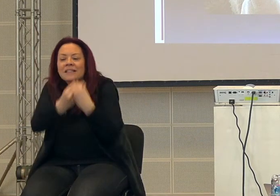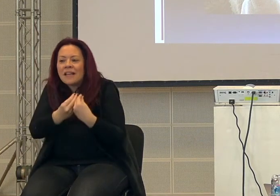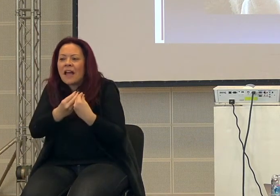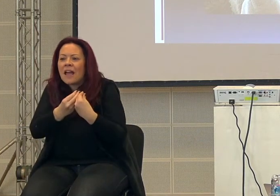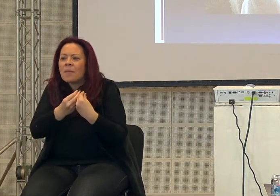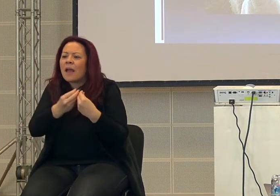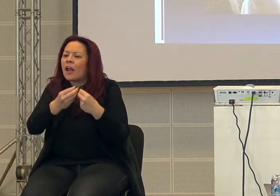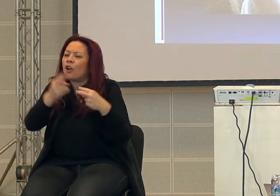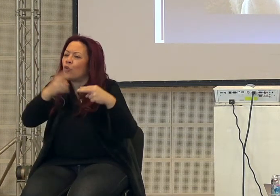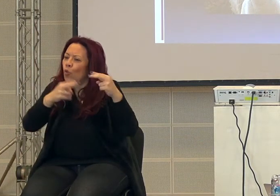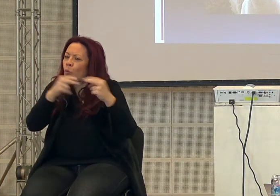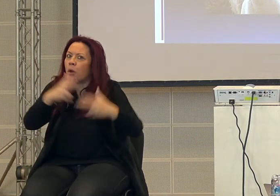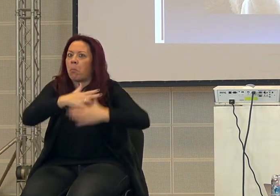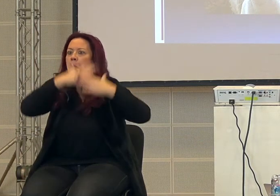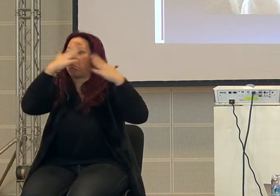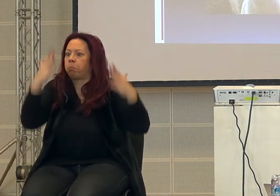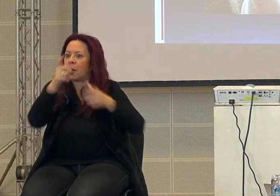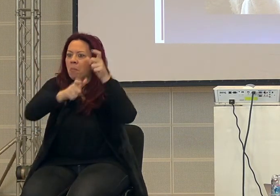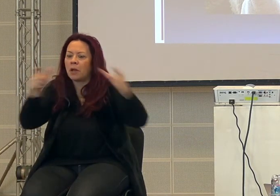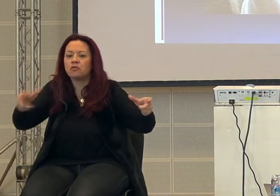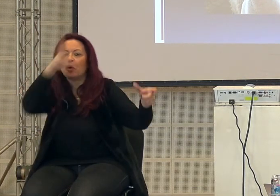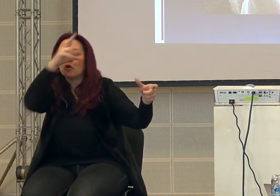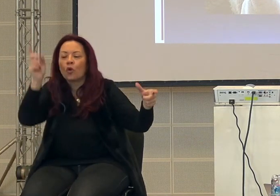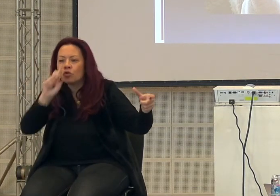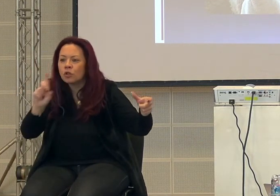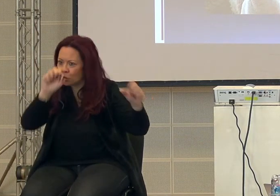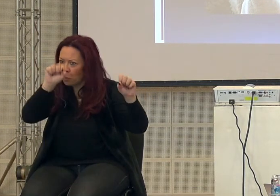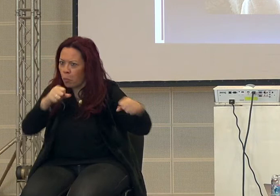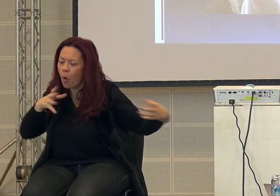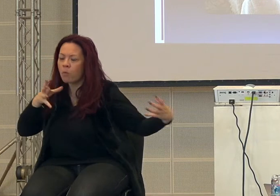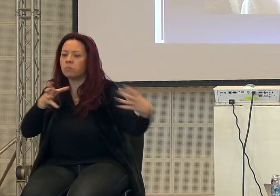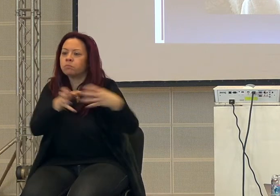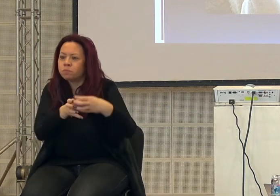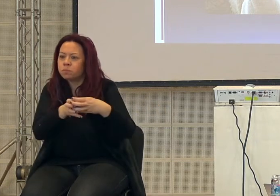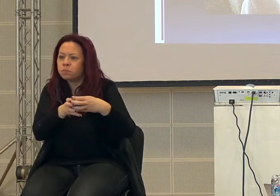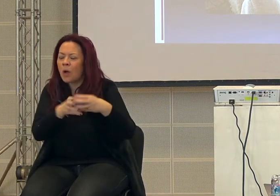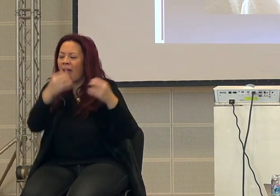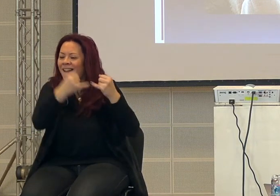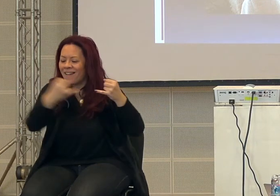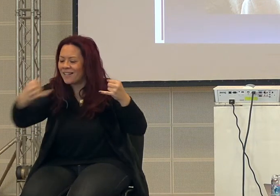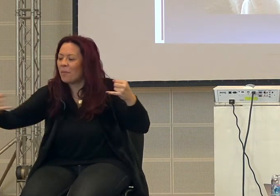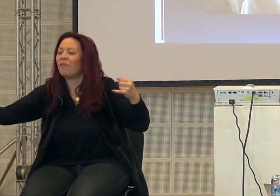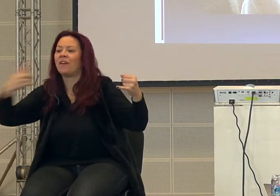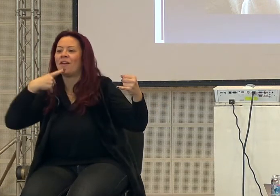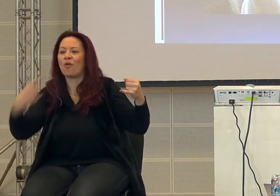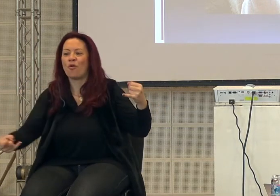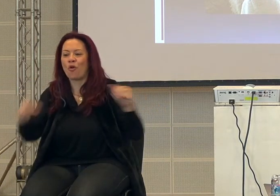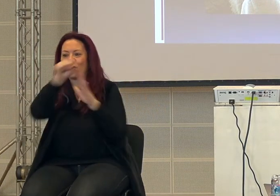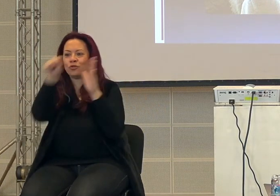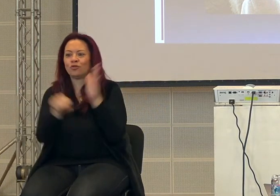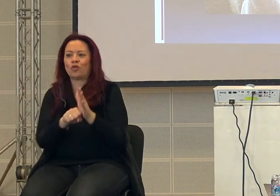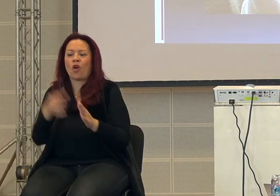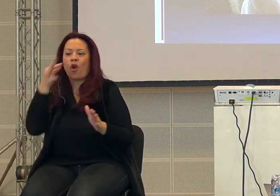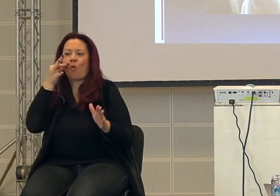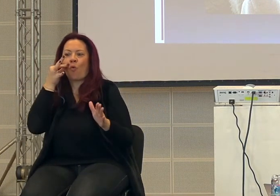numeri sempre più ampi di persone che non si conoscono tra loro è un po' tutto il filo rosso della storia umana e